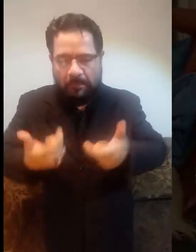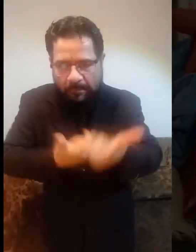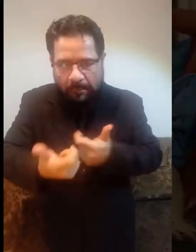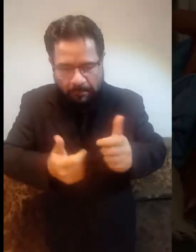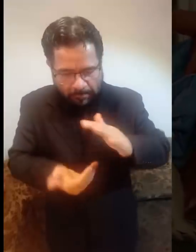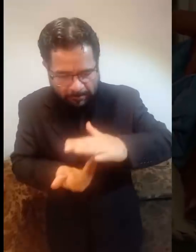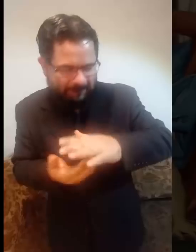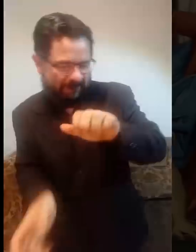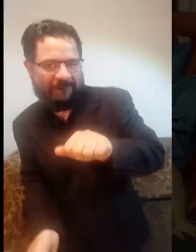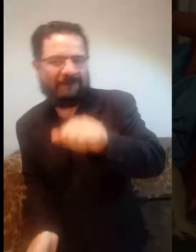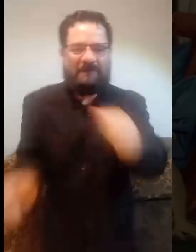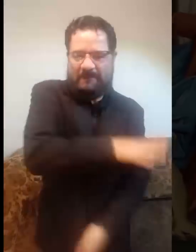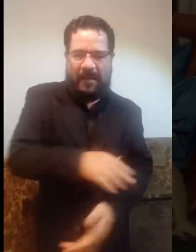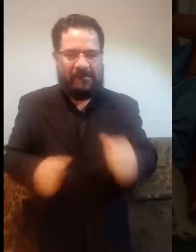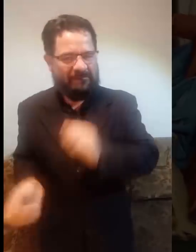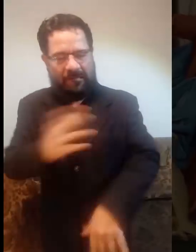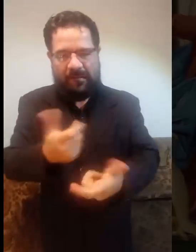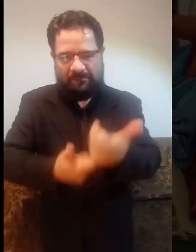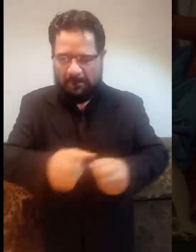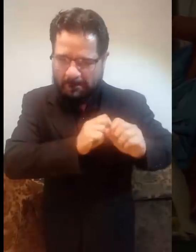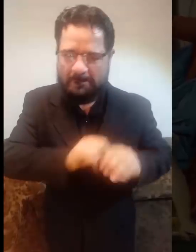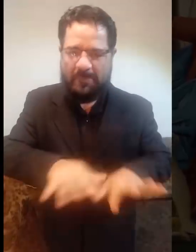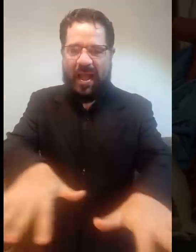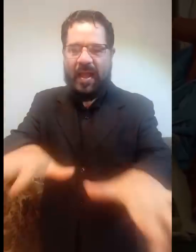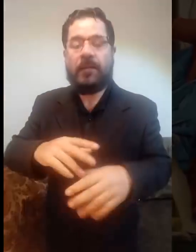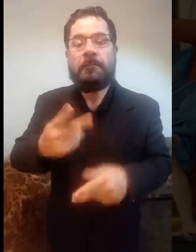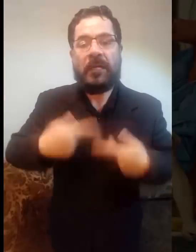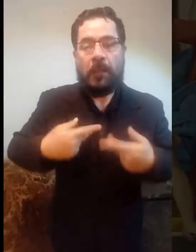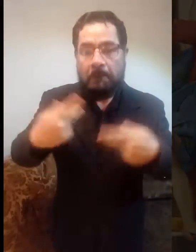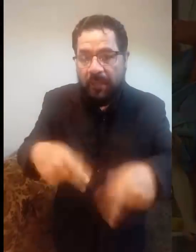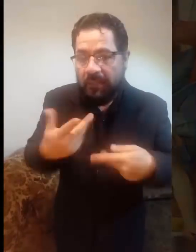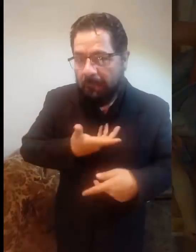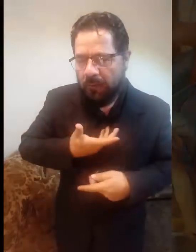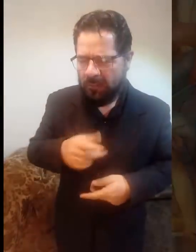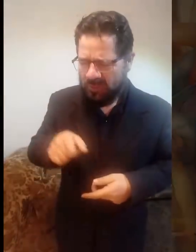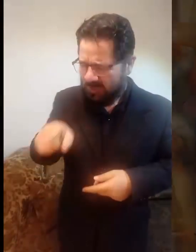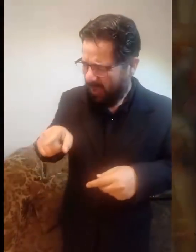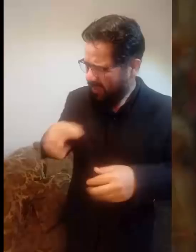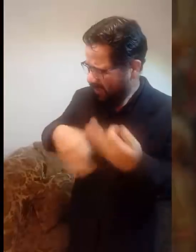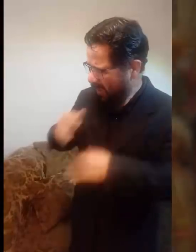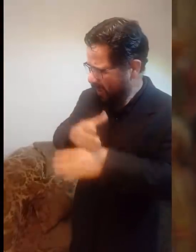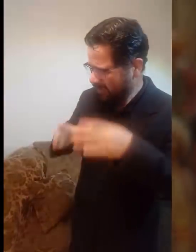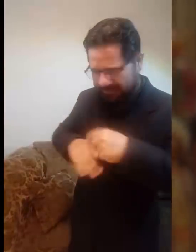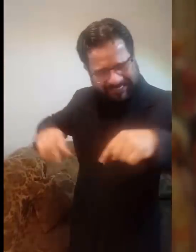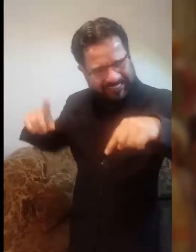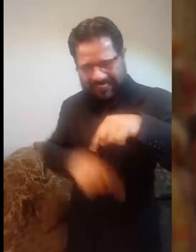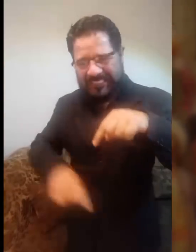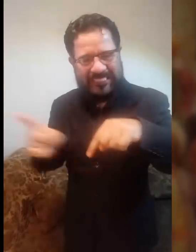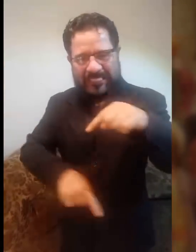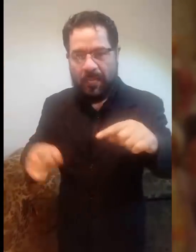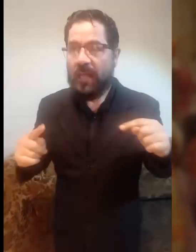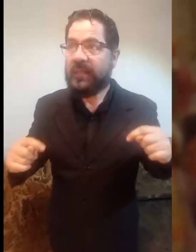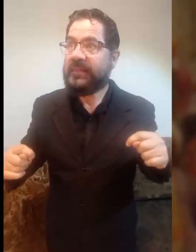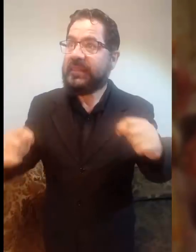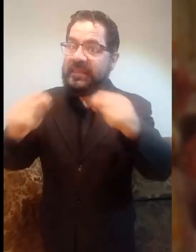cambistas les volcó las mesas y les tiró al suelo las monedas. Y a los que vendían palomas les dijo, quiten todo